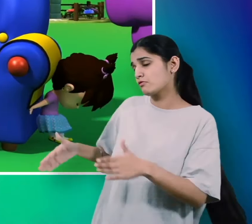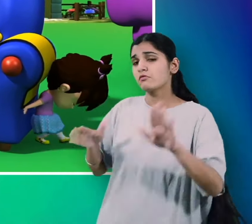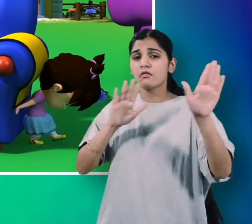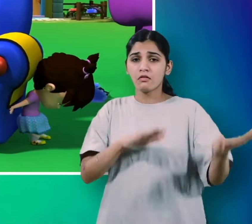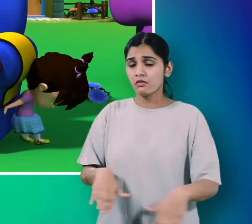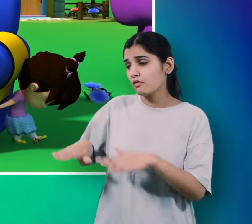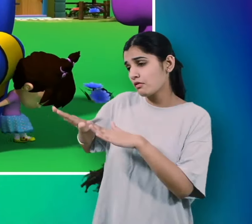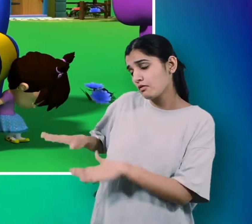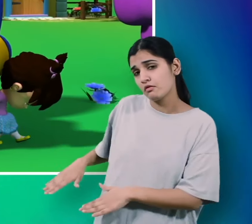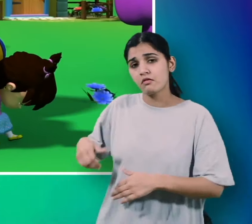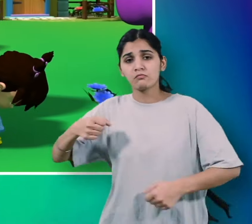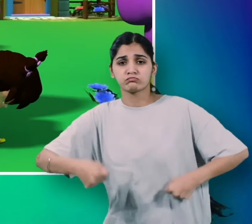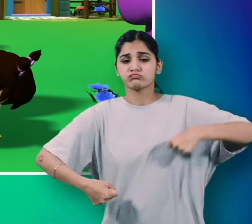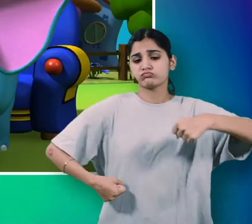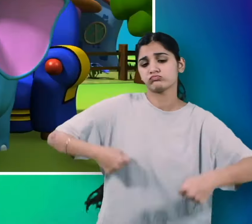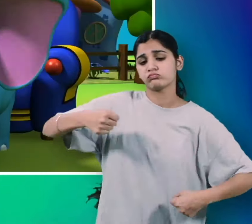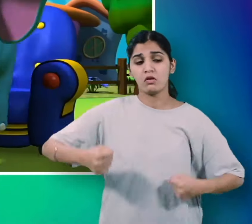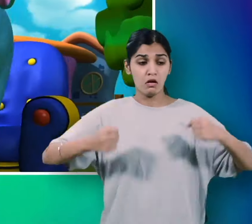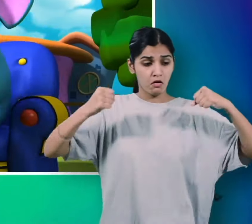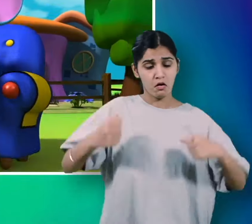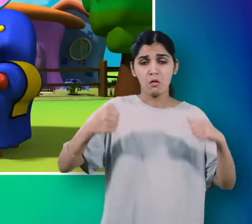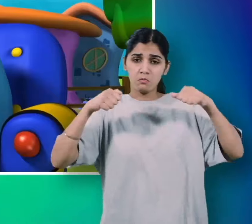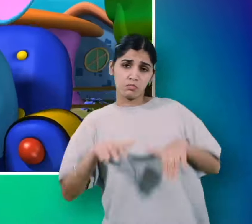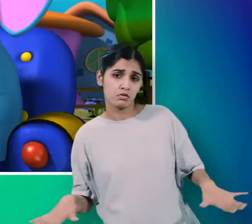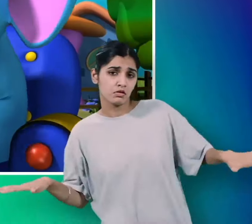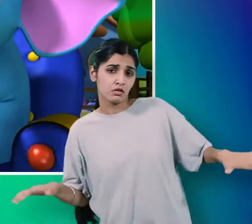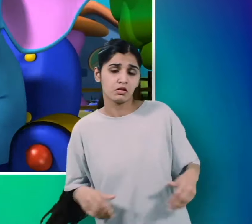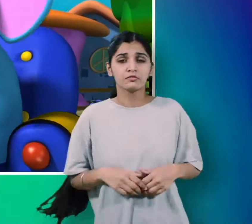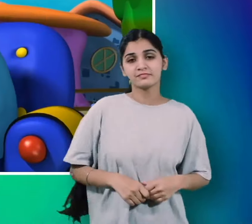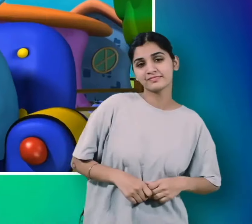बैठो कुरसी पर कुरसी बोली चटर पुटर